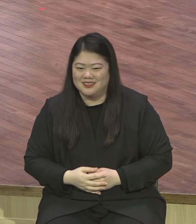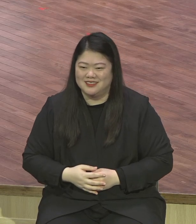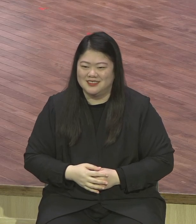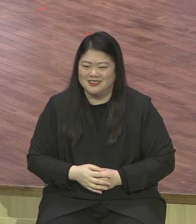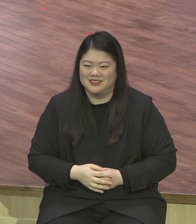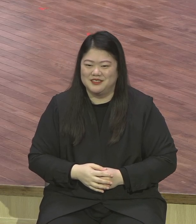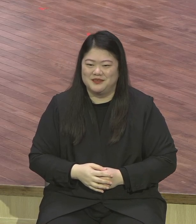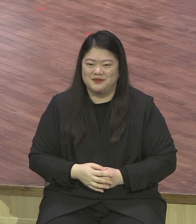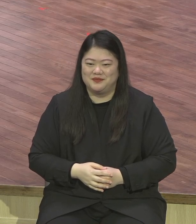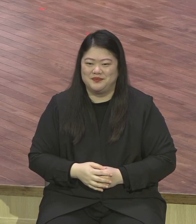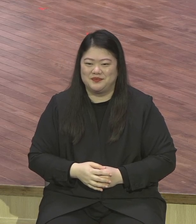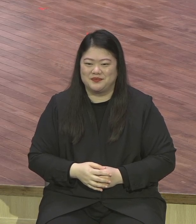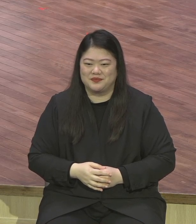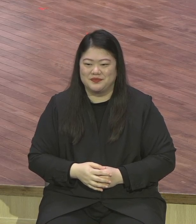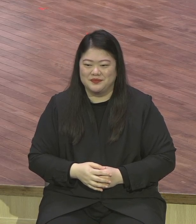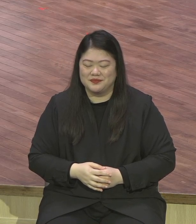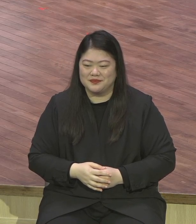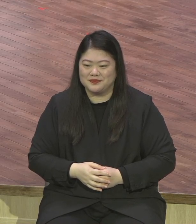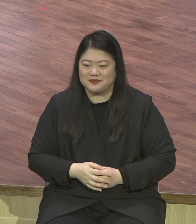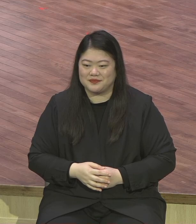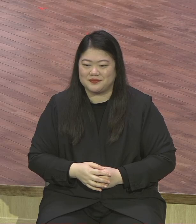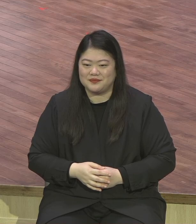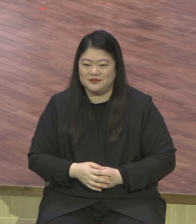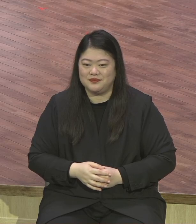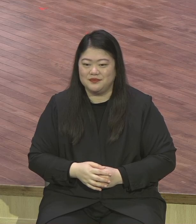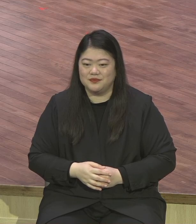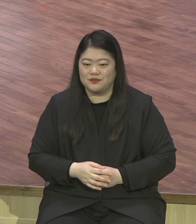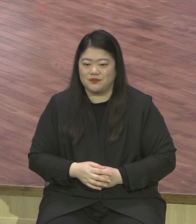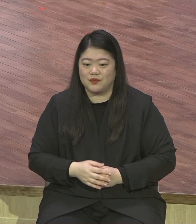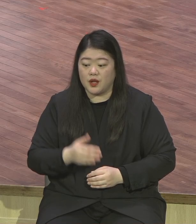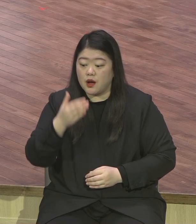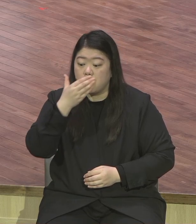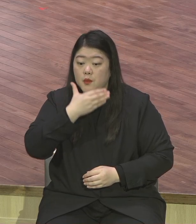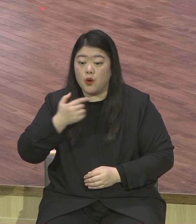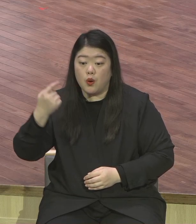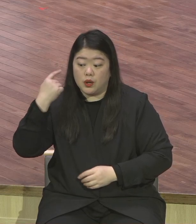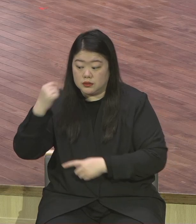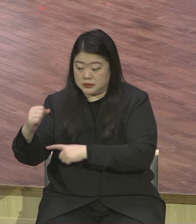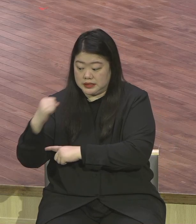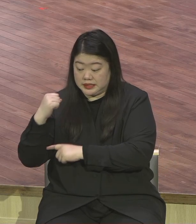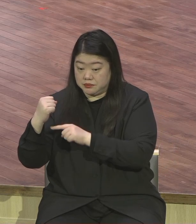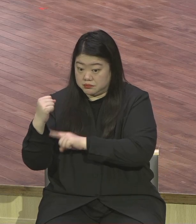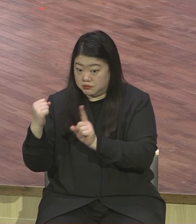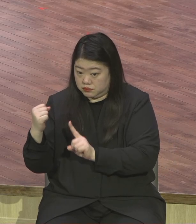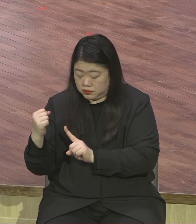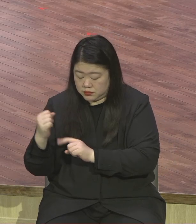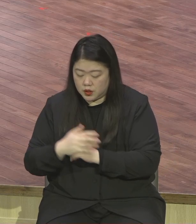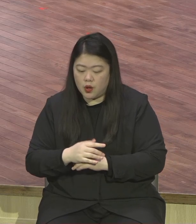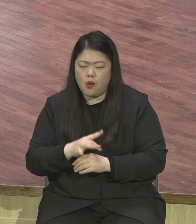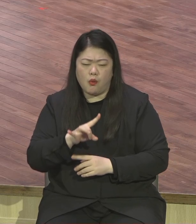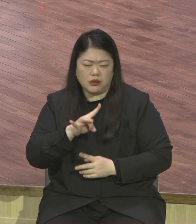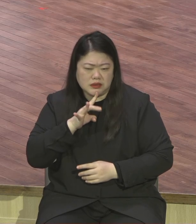보금의 능력은요 오직 유일성 재창조의 능력이 있습니다 재창조의 능력이 있다